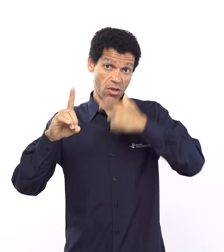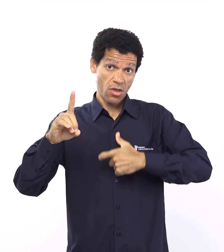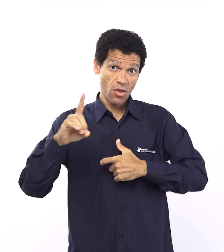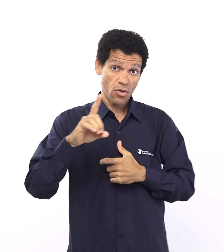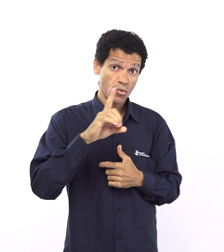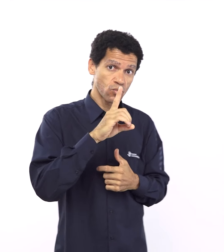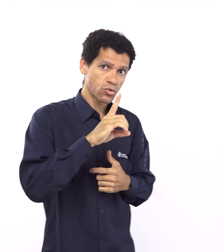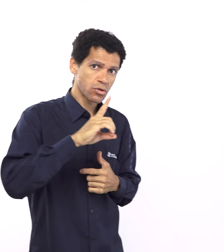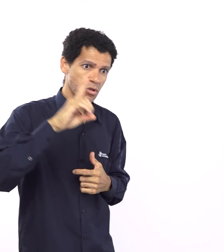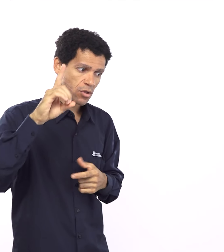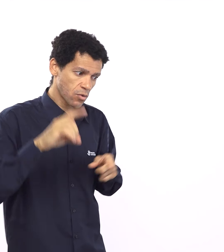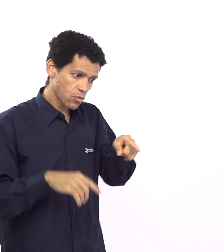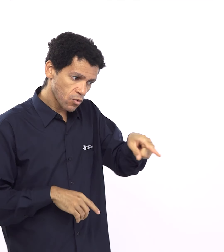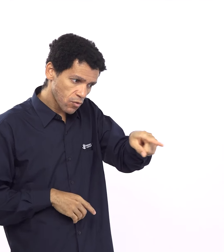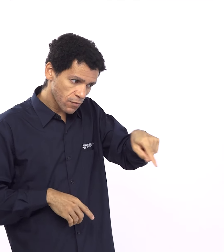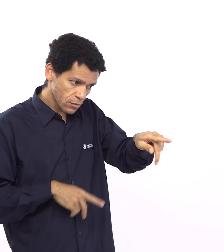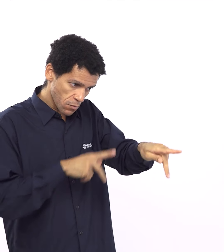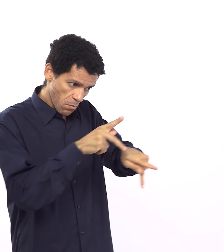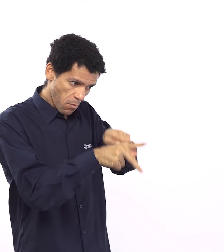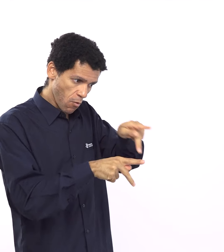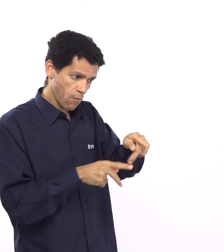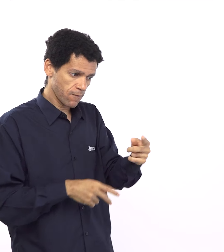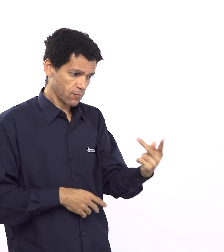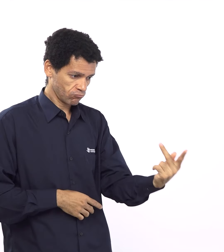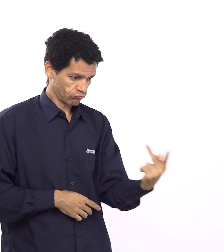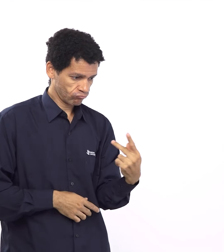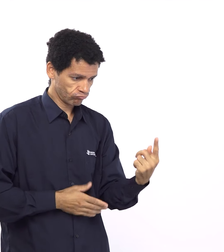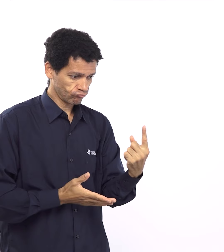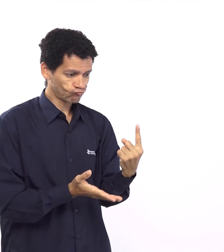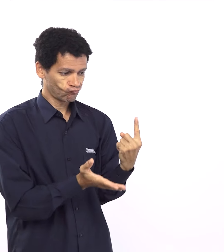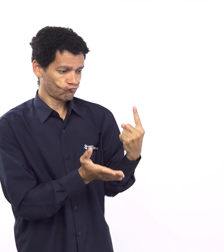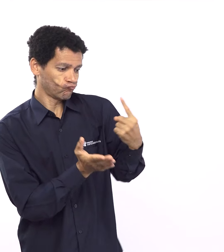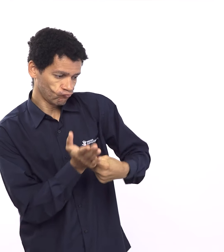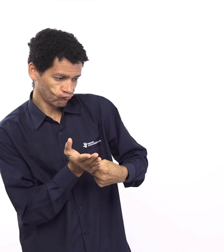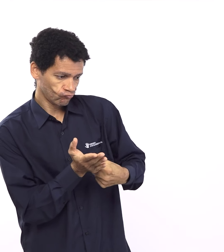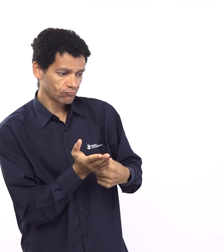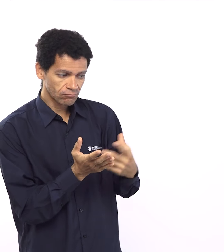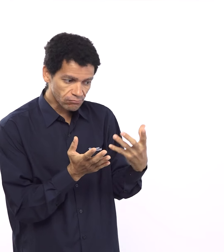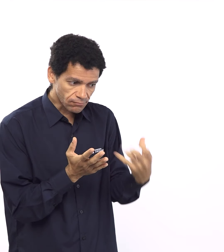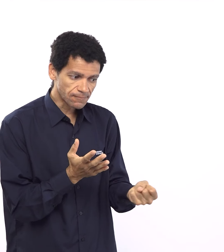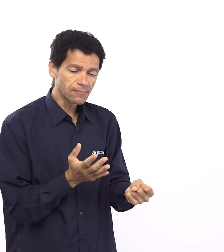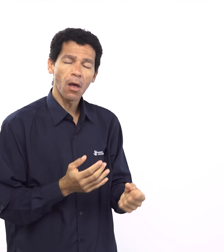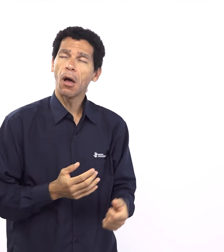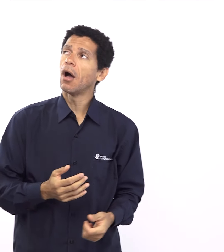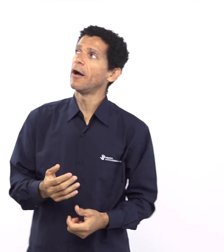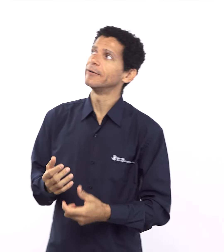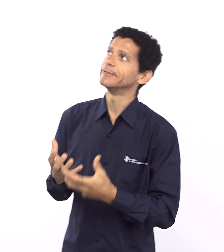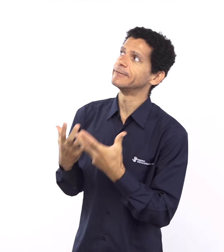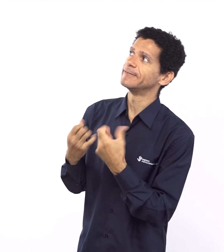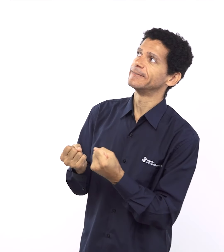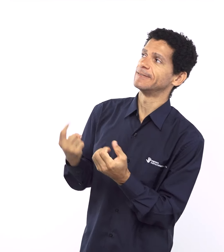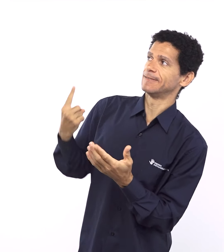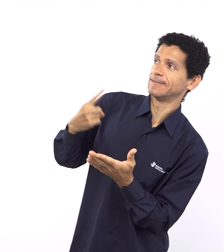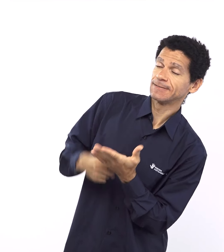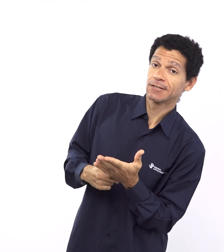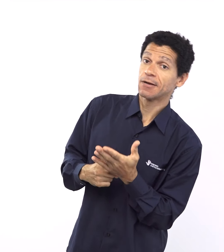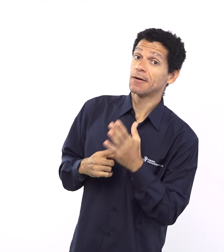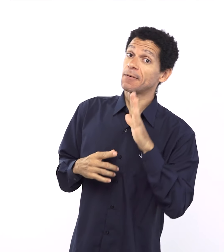em Oséias Deus chegar para o povo de Israel e falar assim olha lembra que eu falei para vocês que